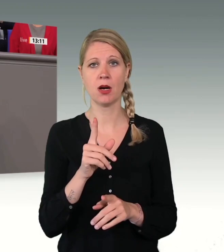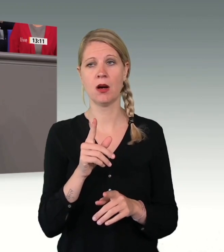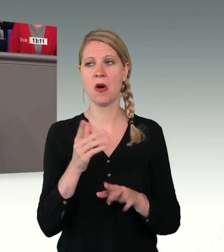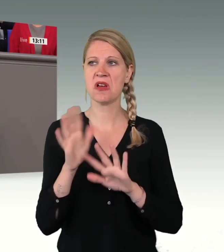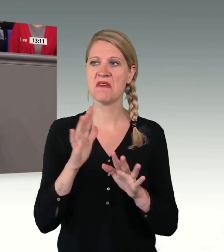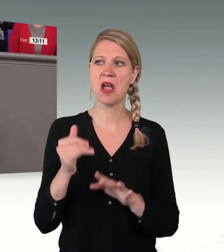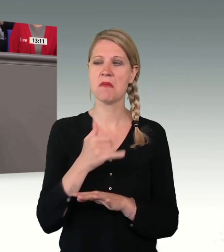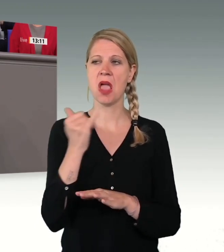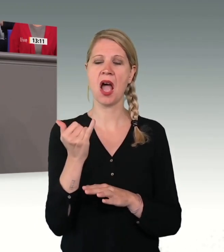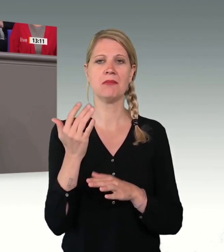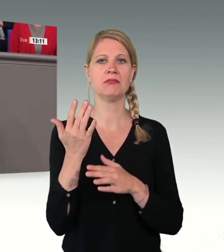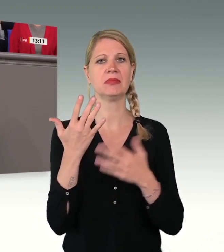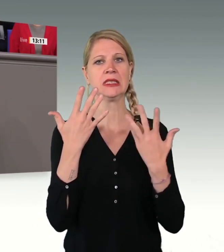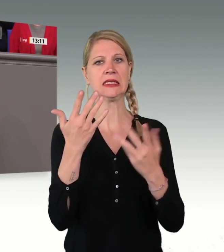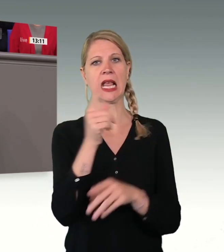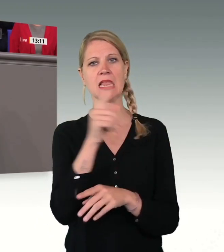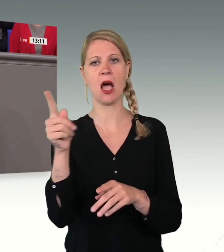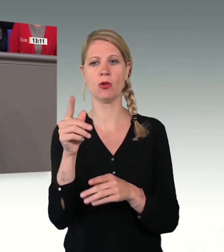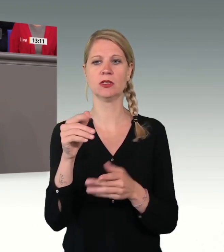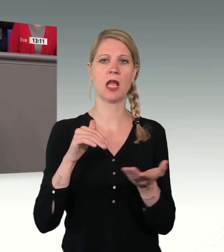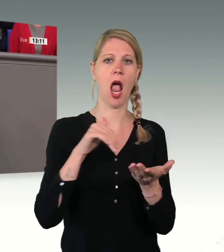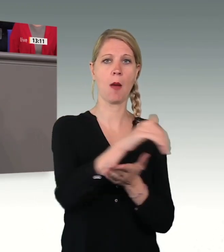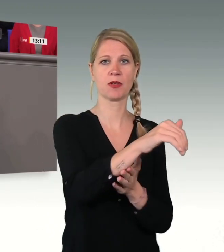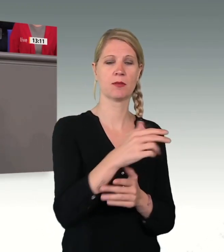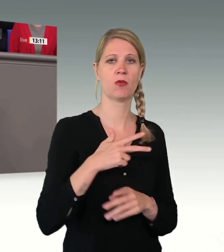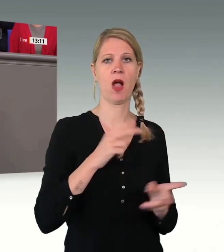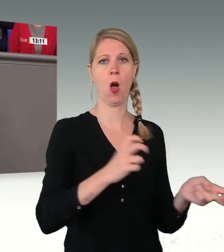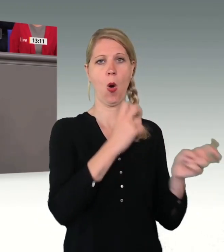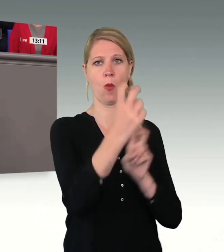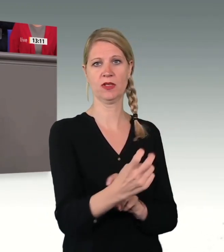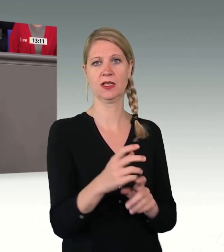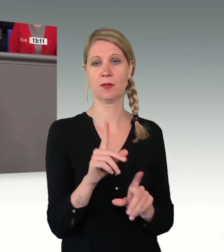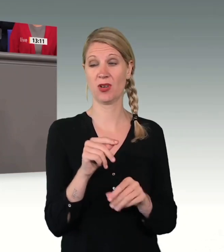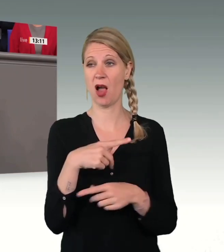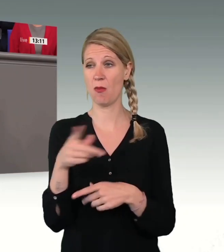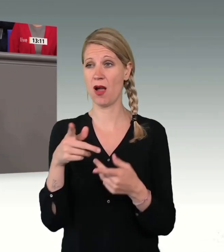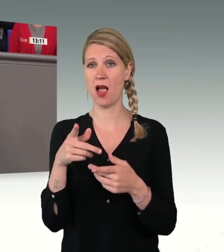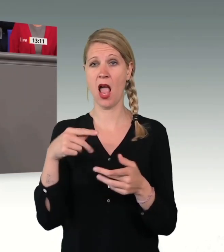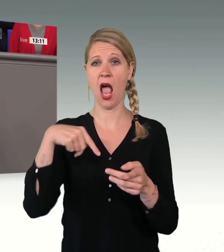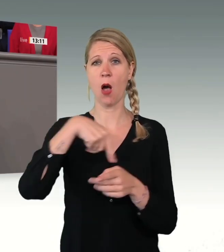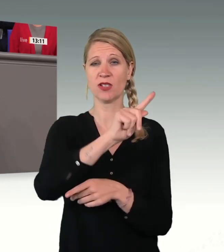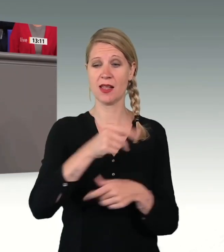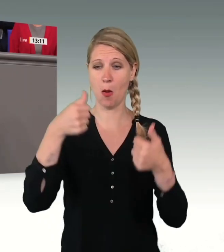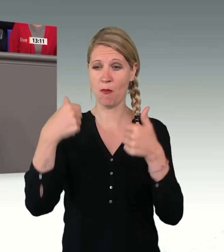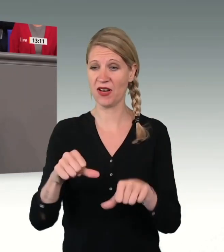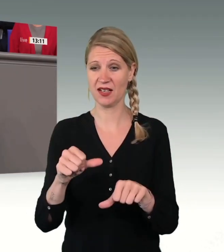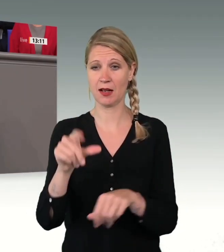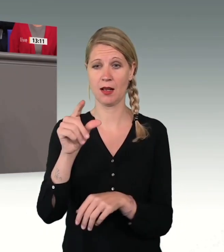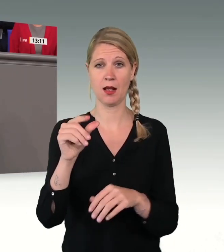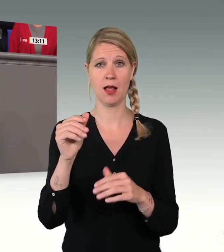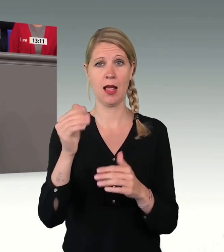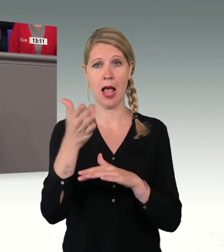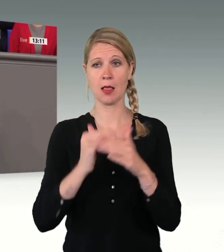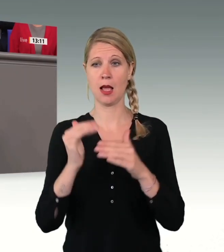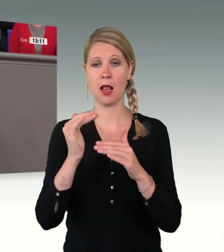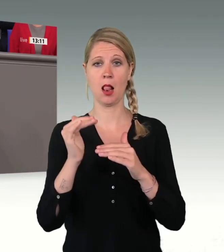pro Jahr gegenüber. Das sind minimalste Anteile der Ausreisepflichtigen. Das kann nicht sein, das darf nicht sein. Das verhöhnt